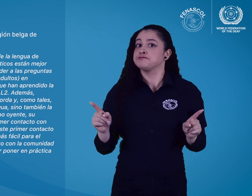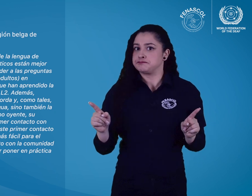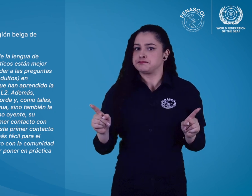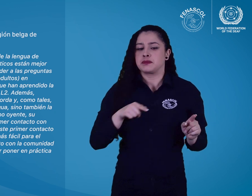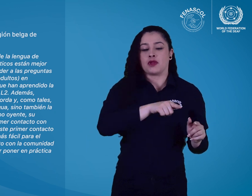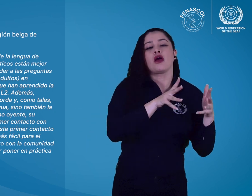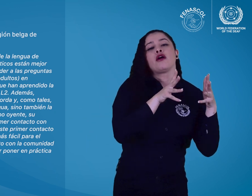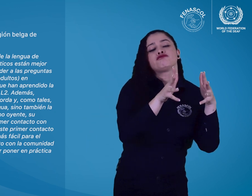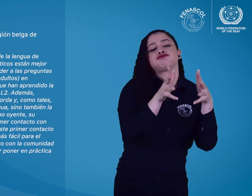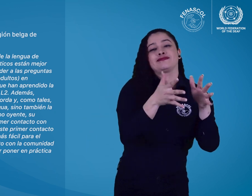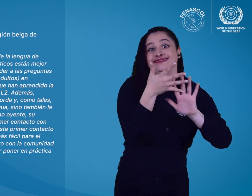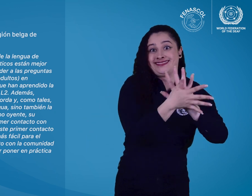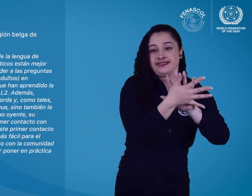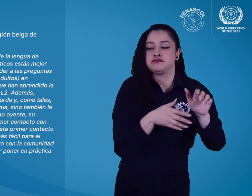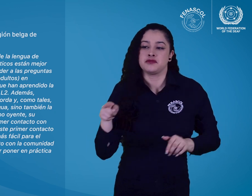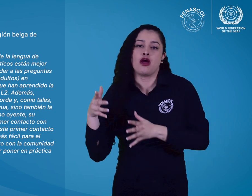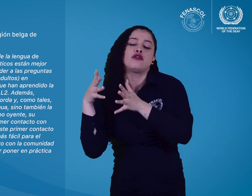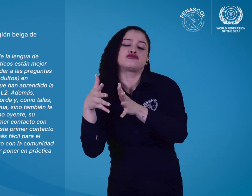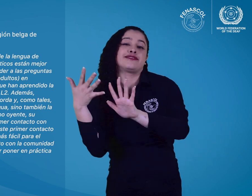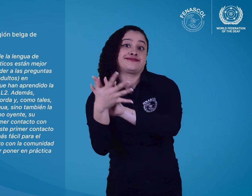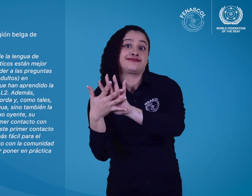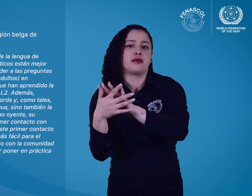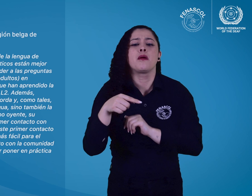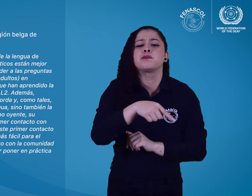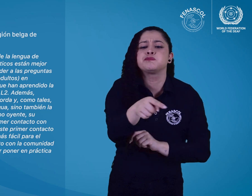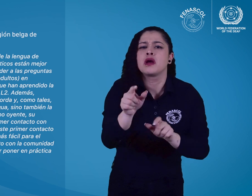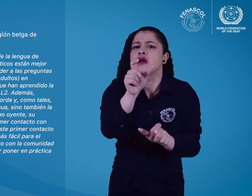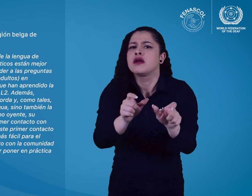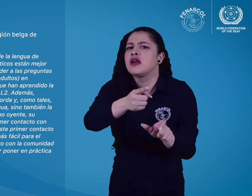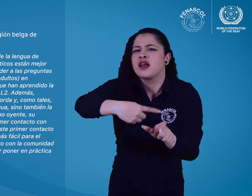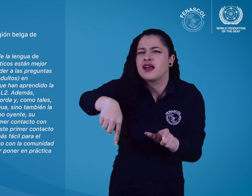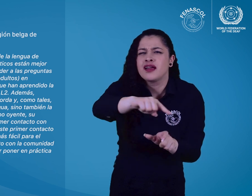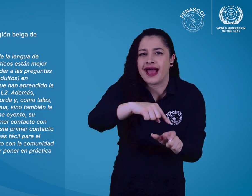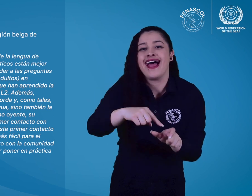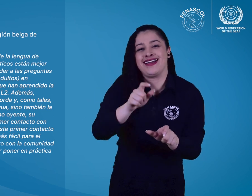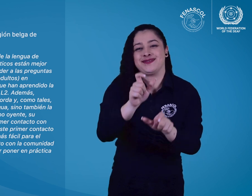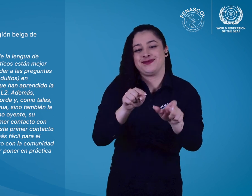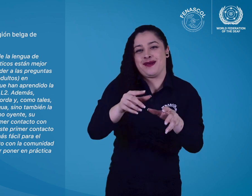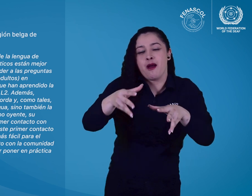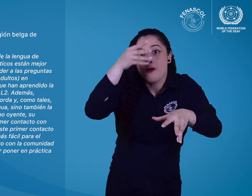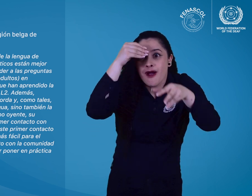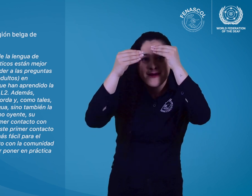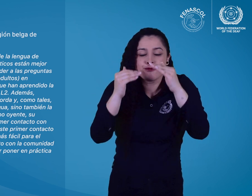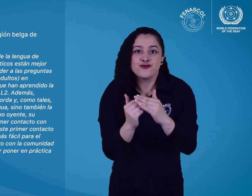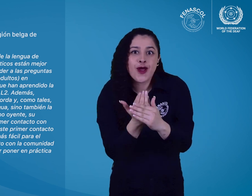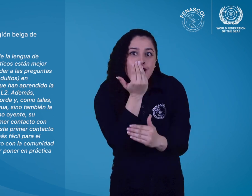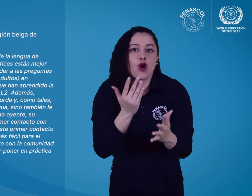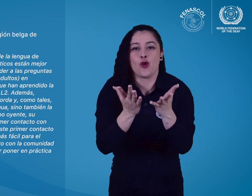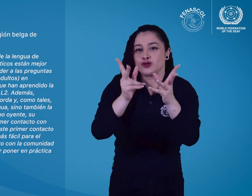adultos en comparación con las personas que han aprendido la lengua de señas flamenca como